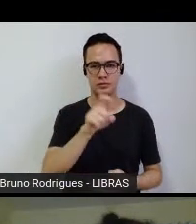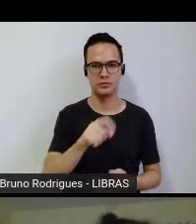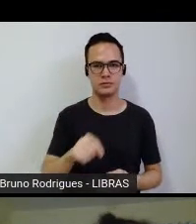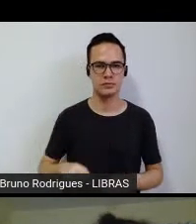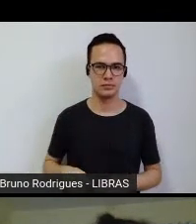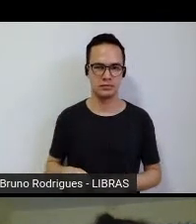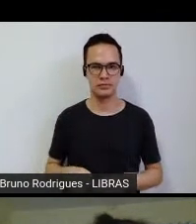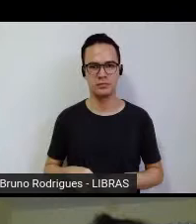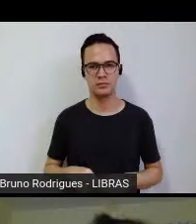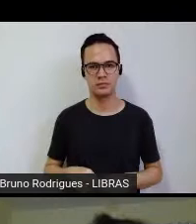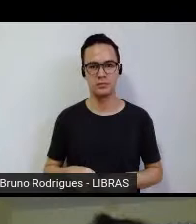cursor,